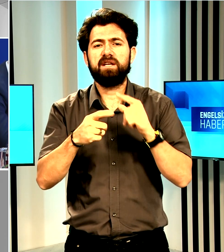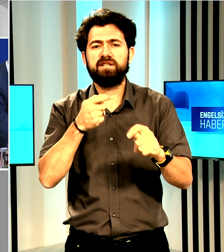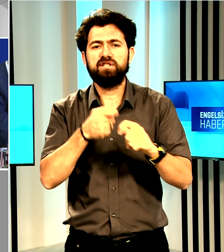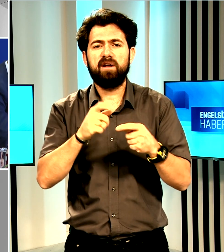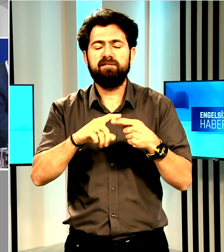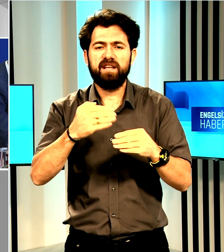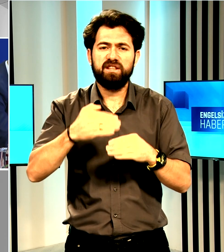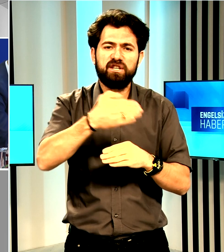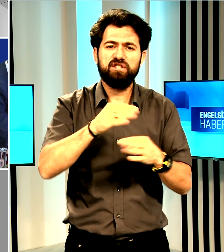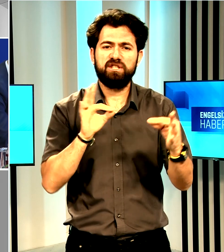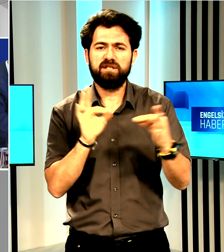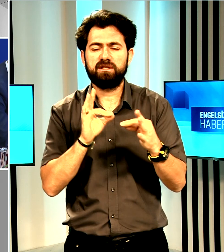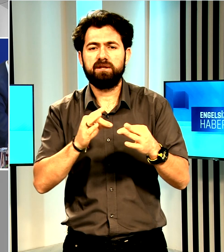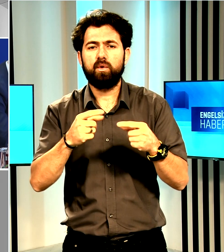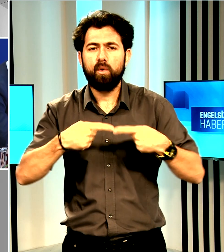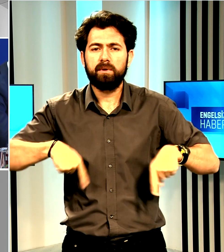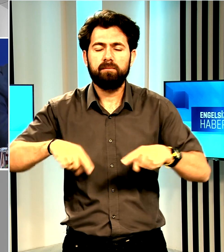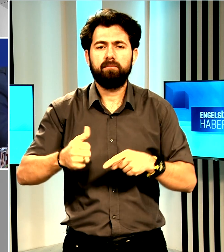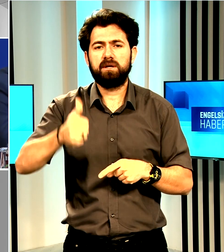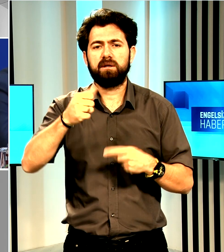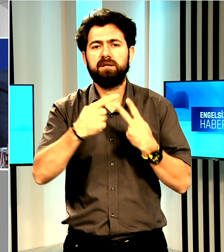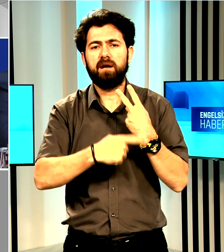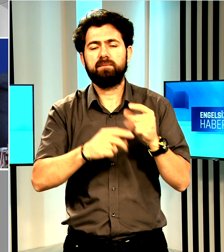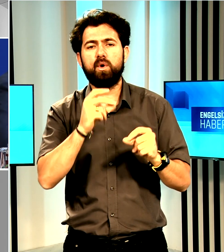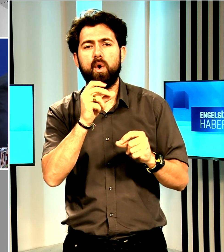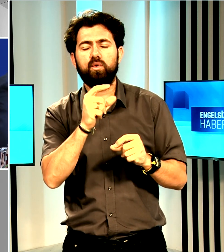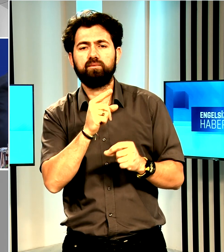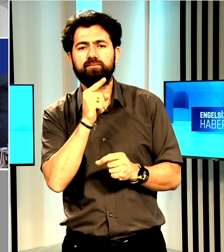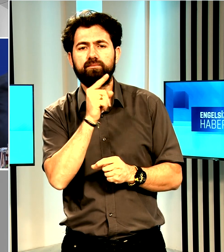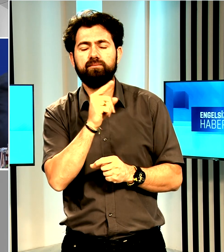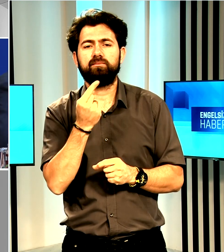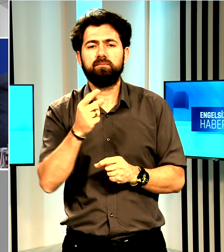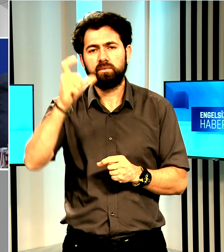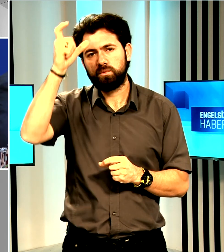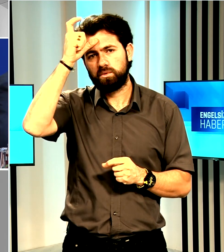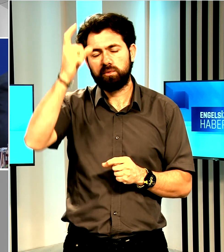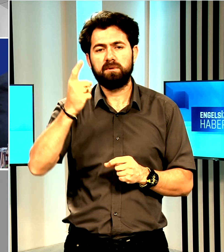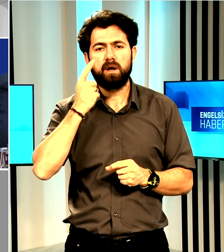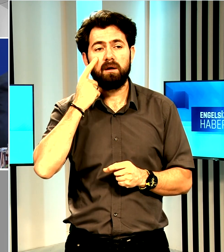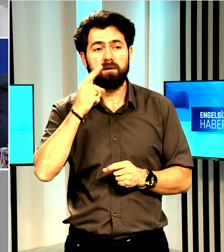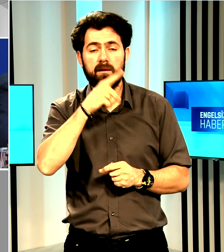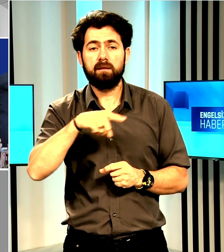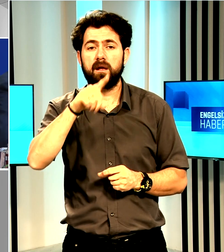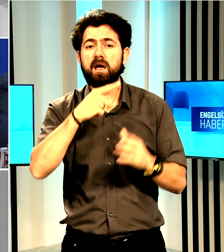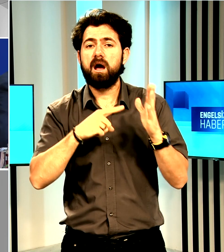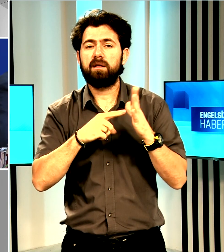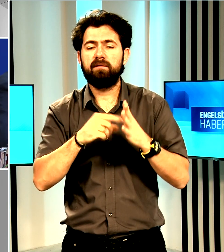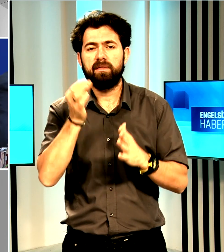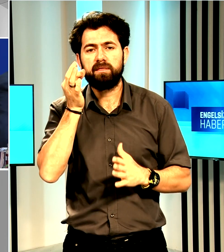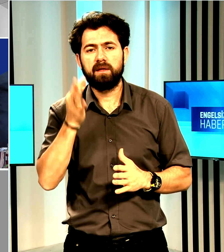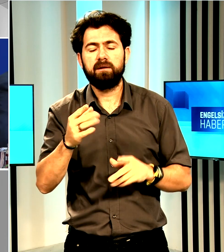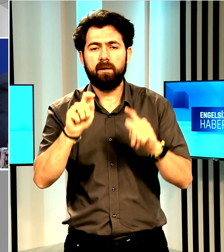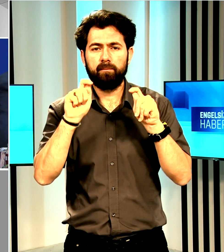İşler ve Dış İlişkiler Komitesi Başkanı Yasemin Öztürk ise, Türk Devletleri'nin hedeflerini